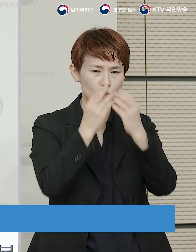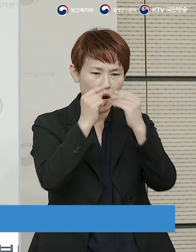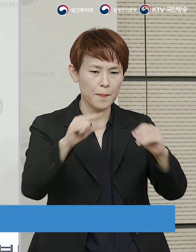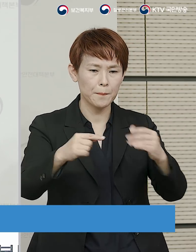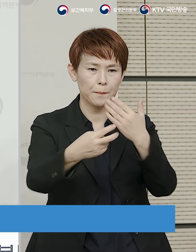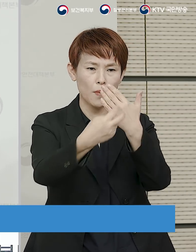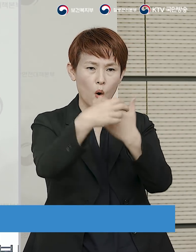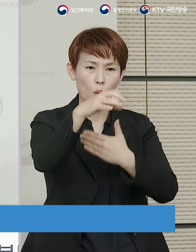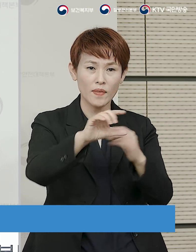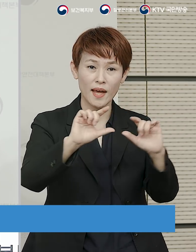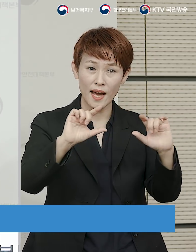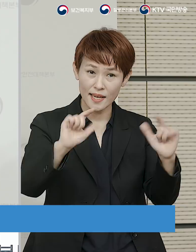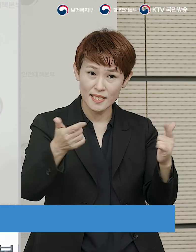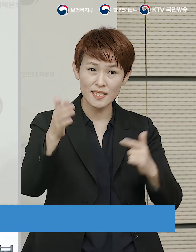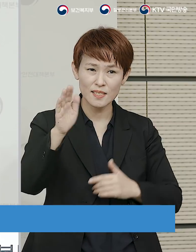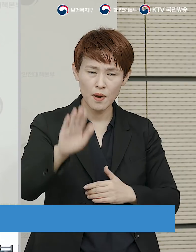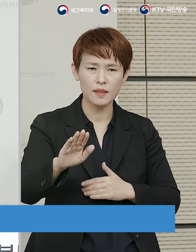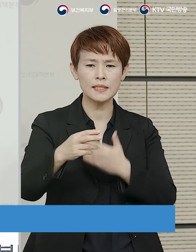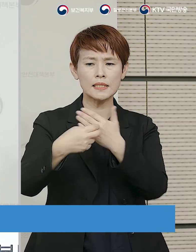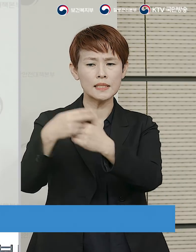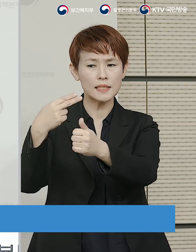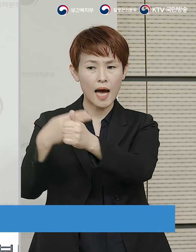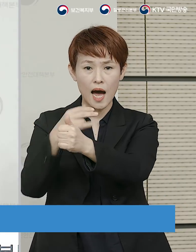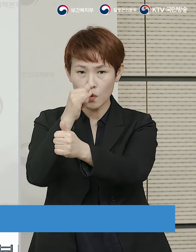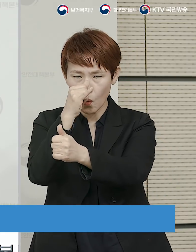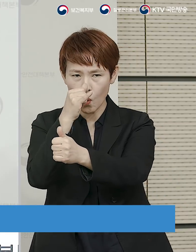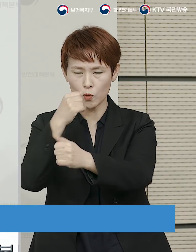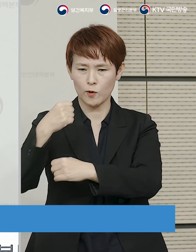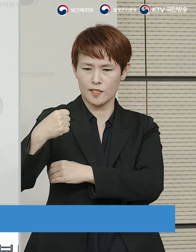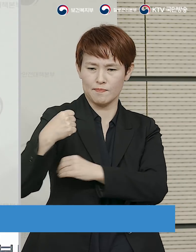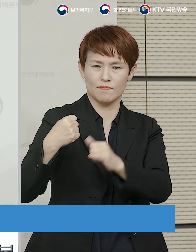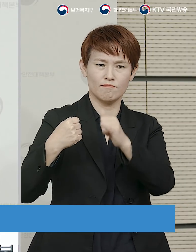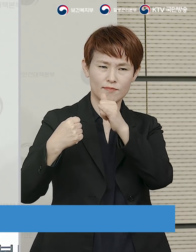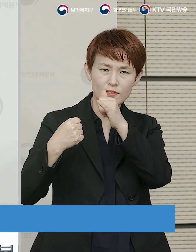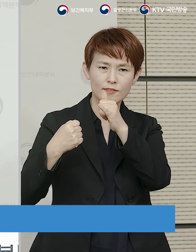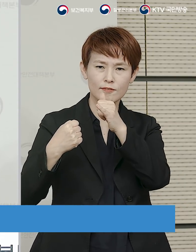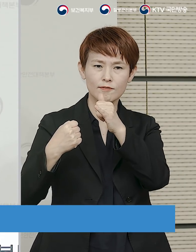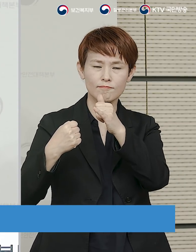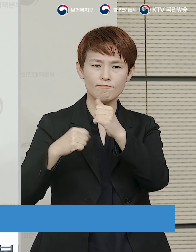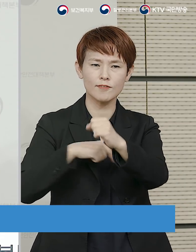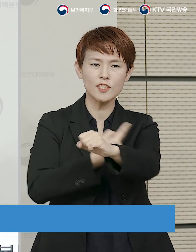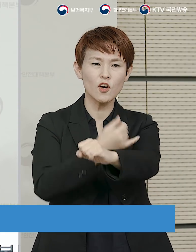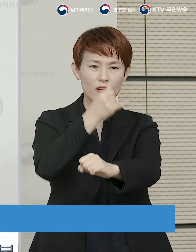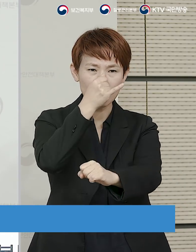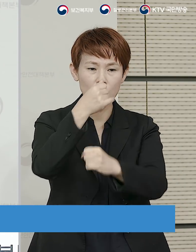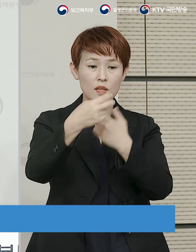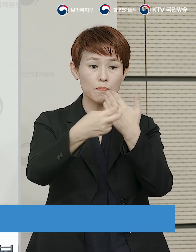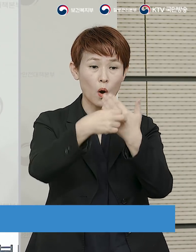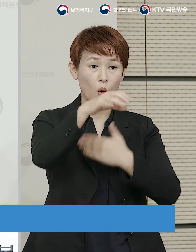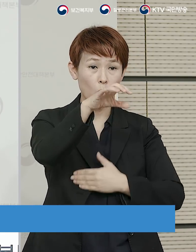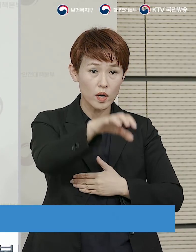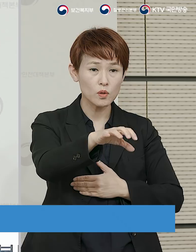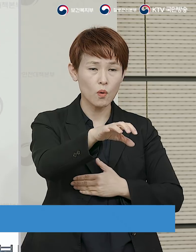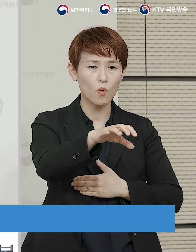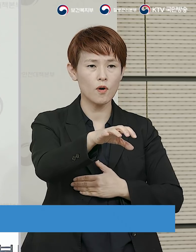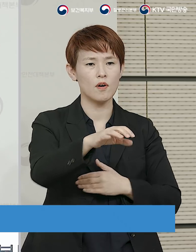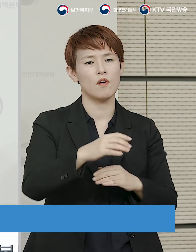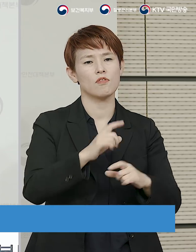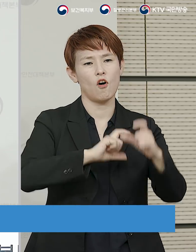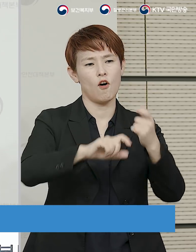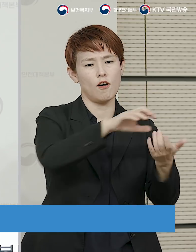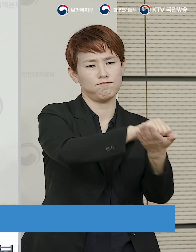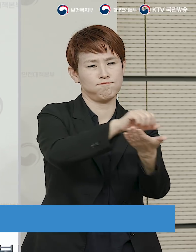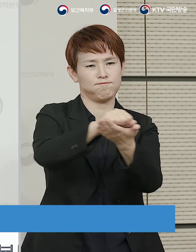또 상급종합병원이 아니더라도 의사가 있고 역량을 갖춘 이러한 민간병원에 대해서도